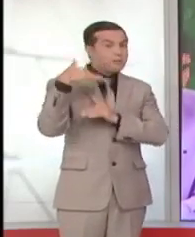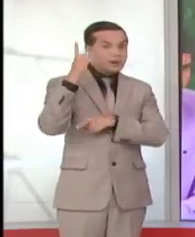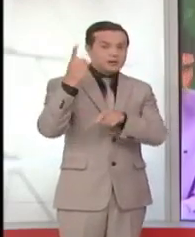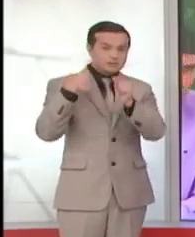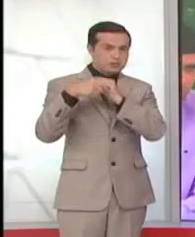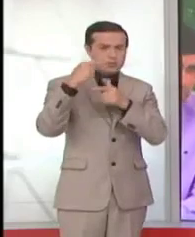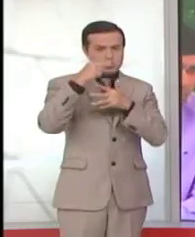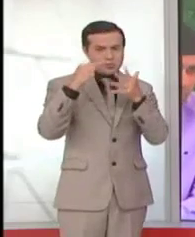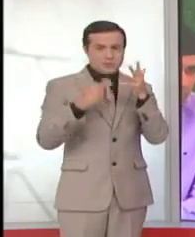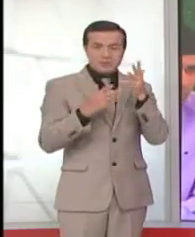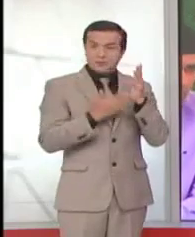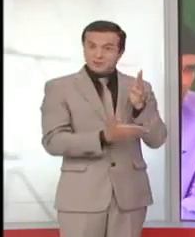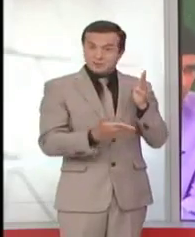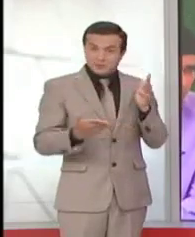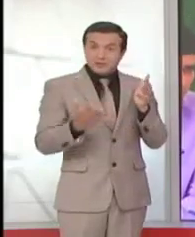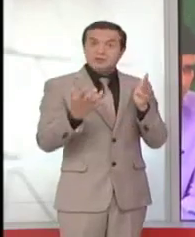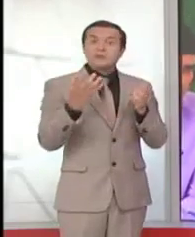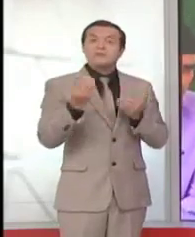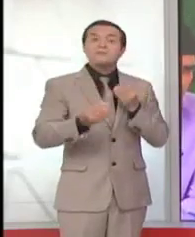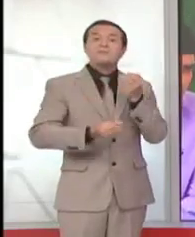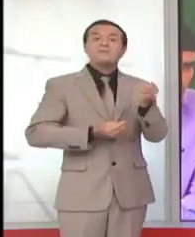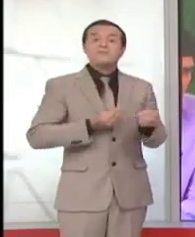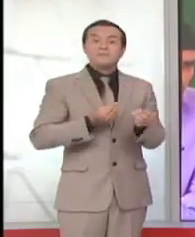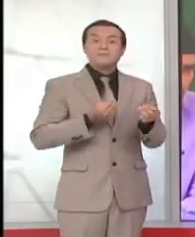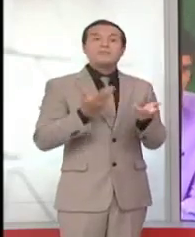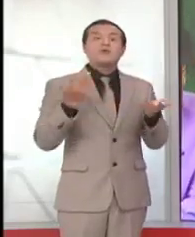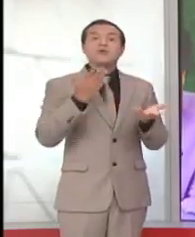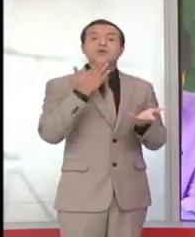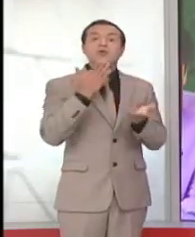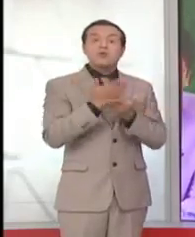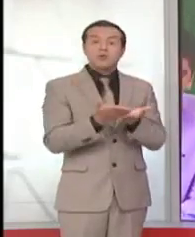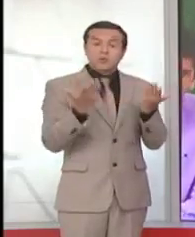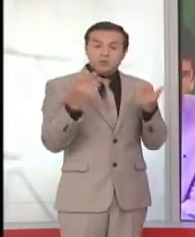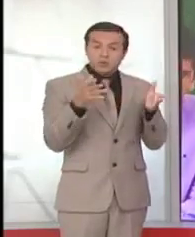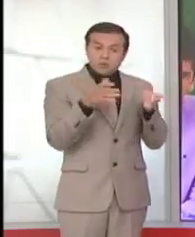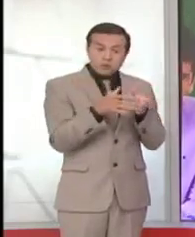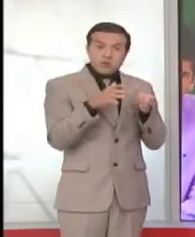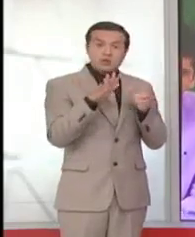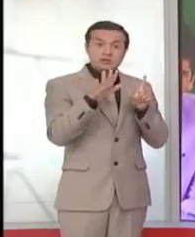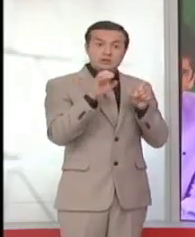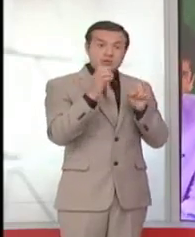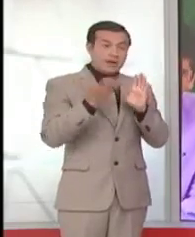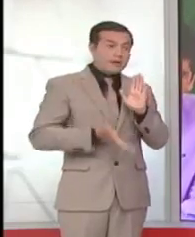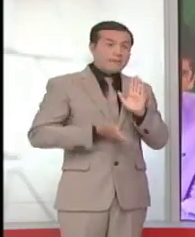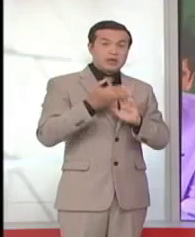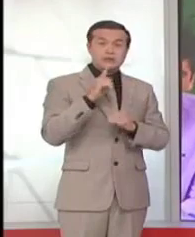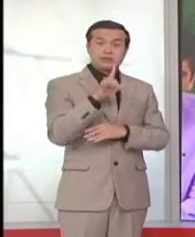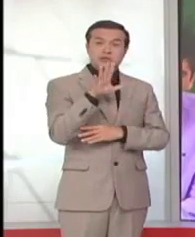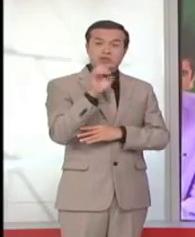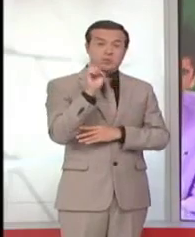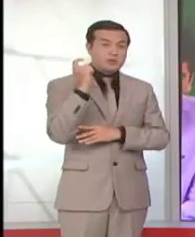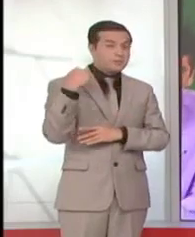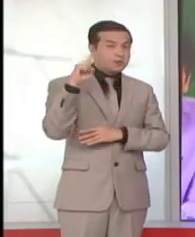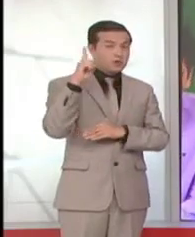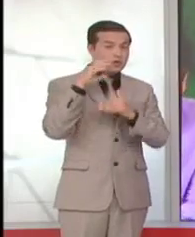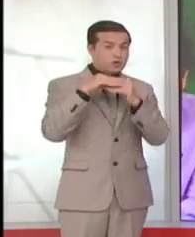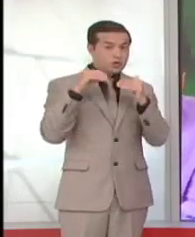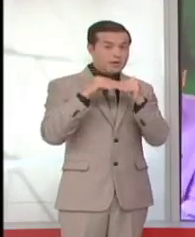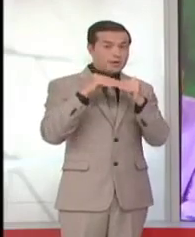productos. Vamos a pasar, vuelvo a recalcar, de 770, 60 a casi 150 millones de dólares, 1.500, perdón, millones